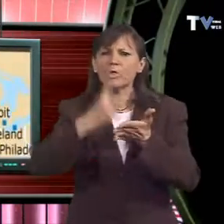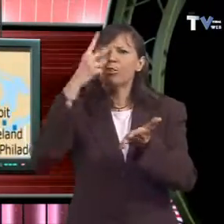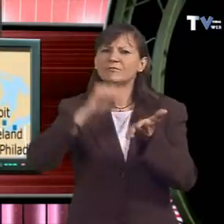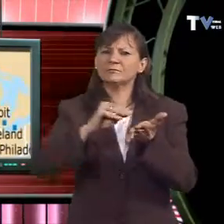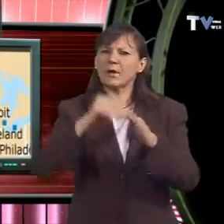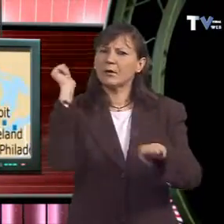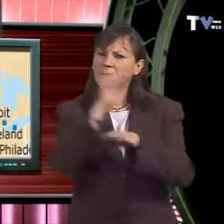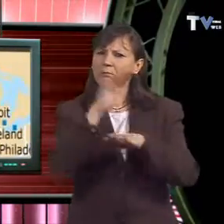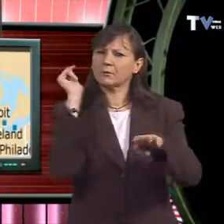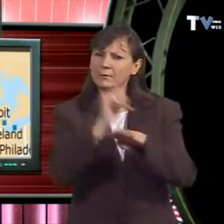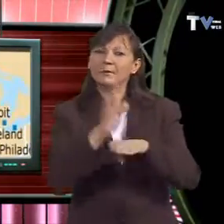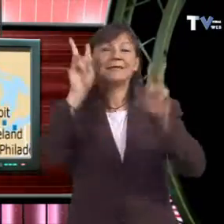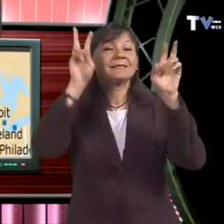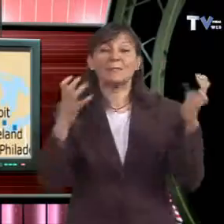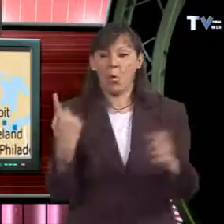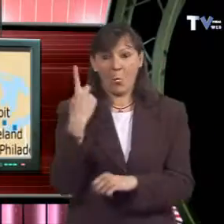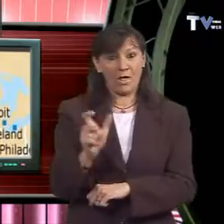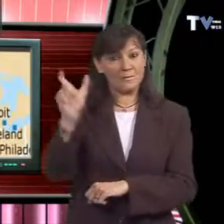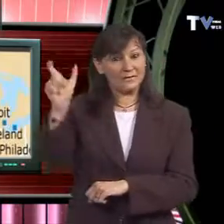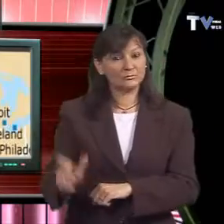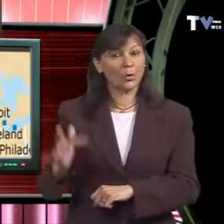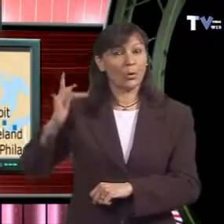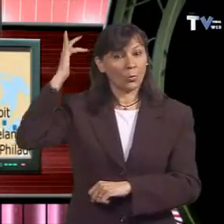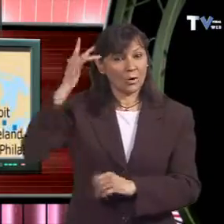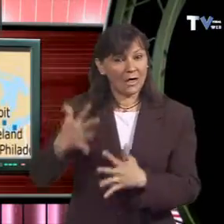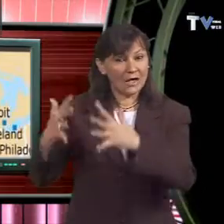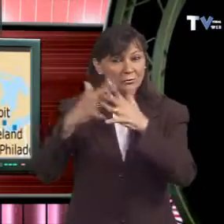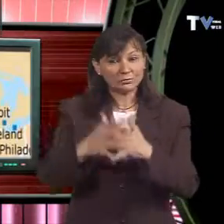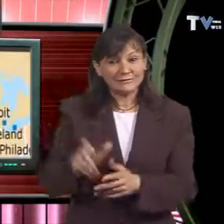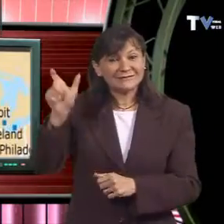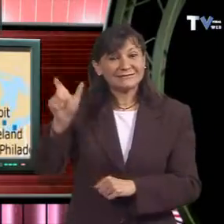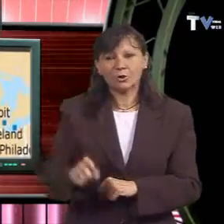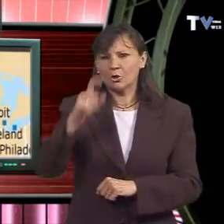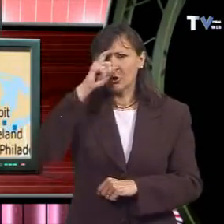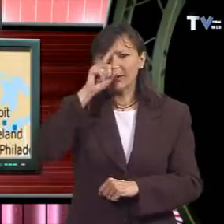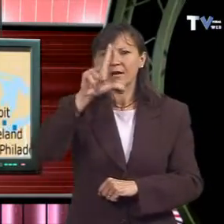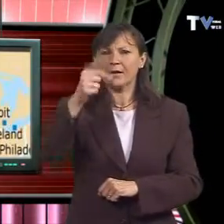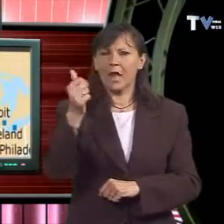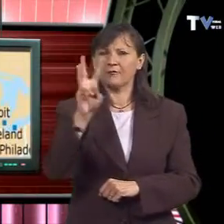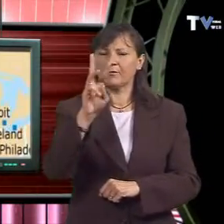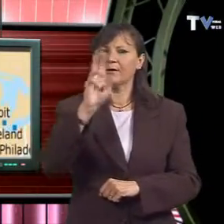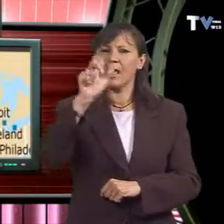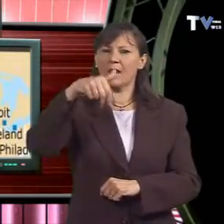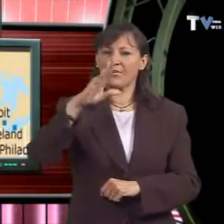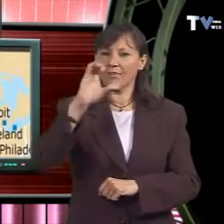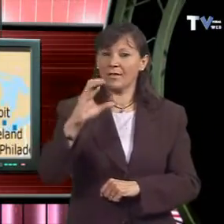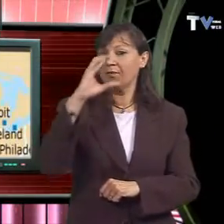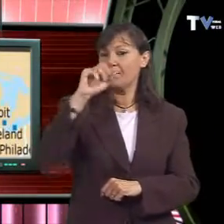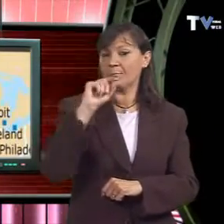nord-americà Laurence C. Murphy, que va treballar en una prestigiosa escola per a